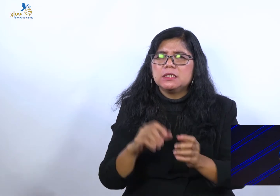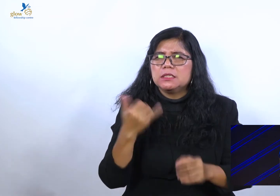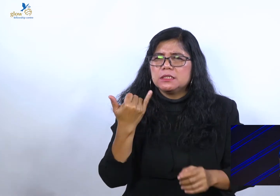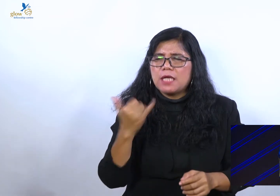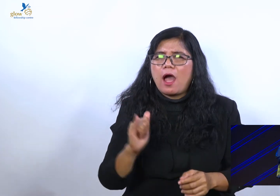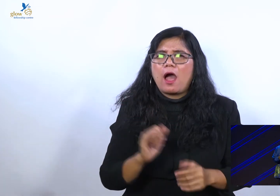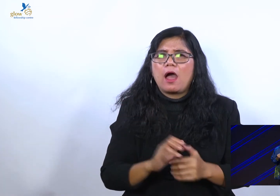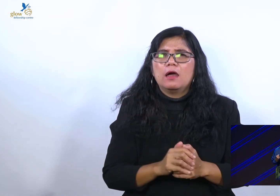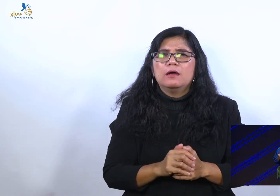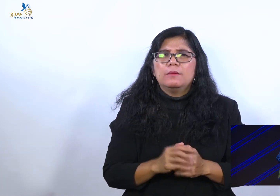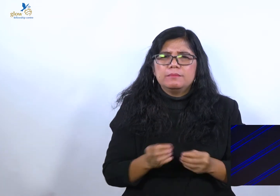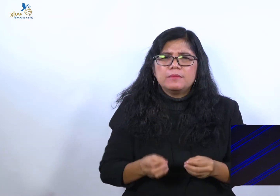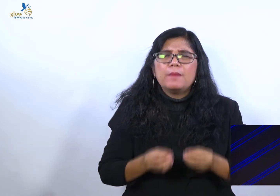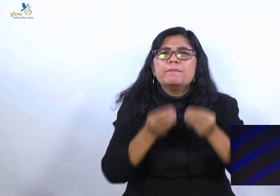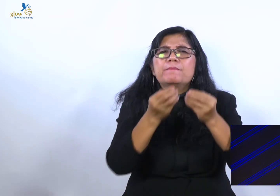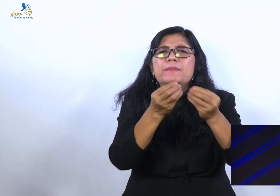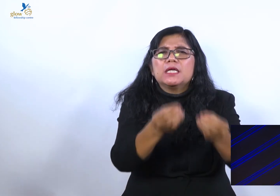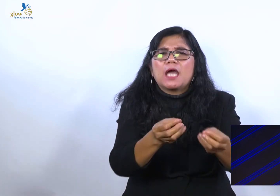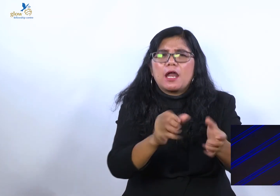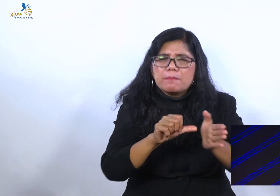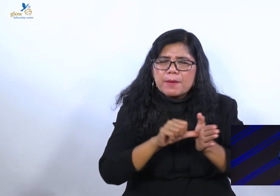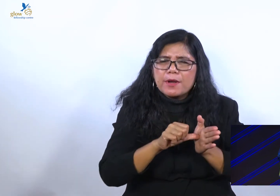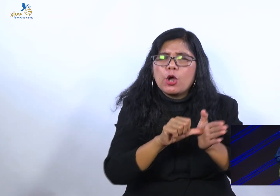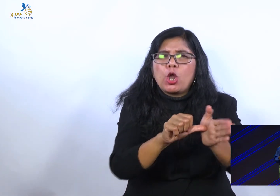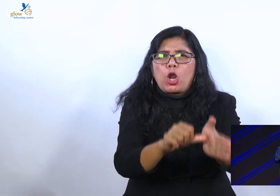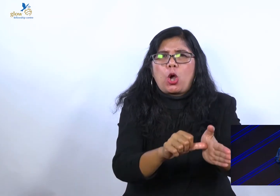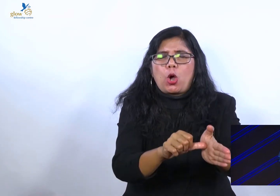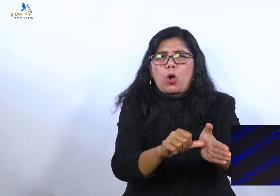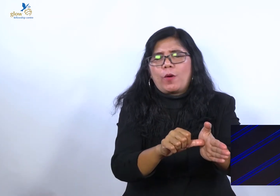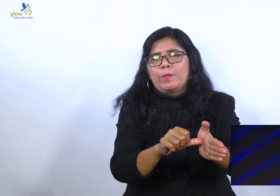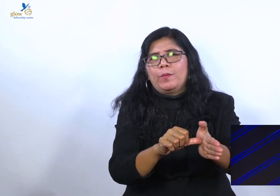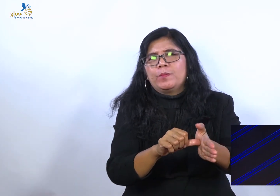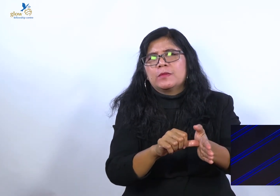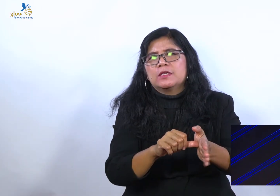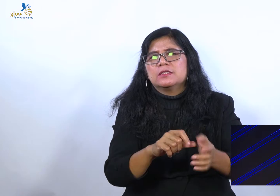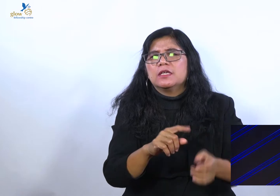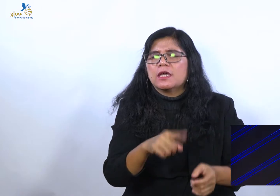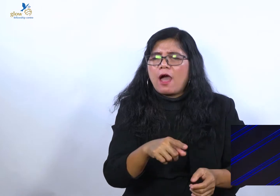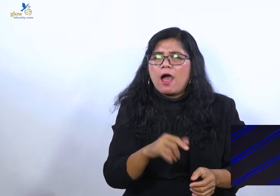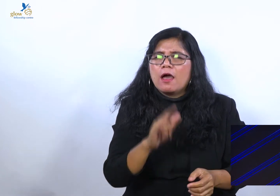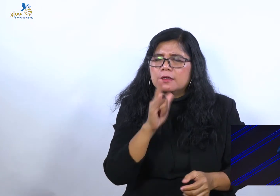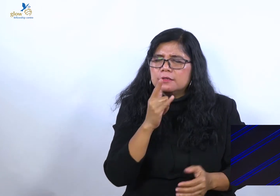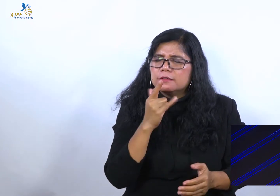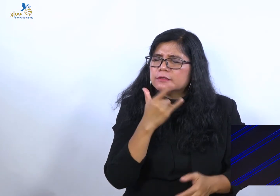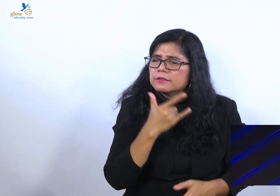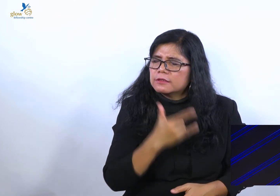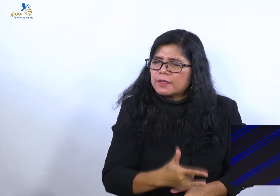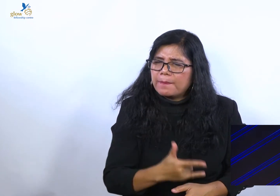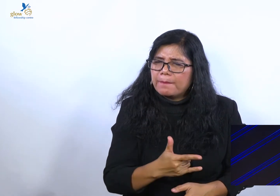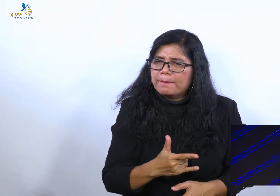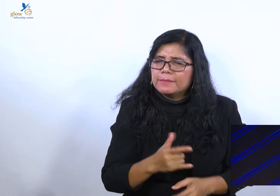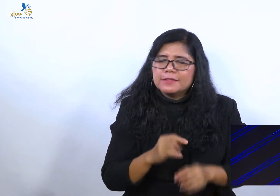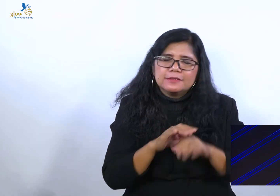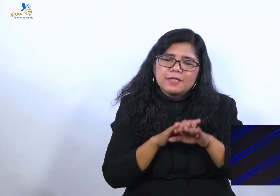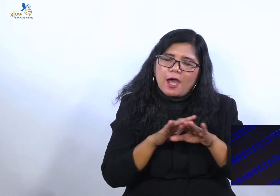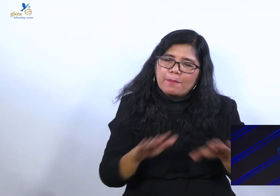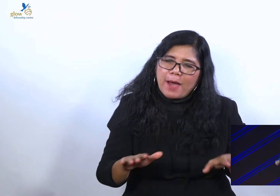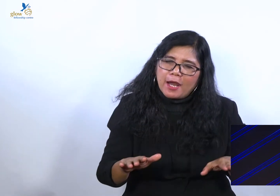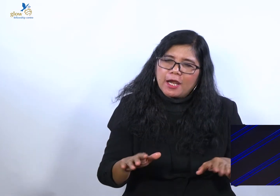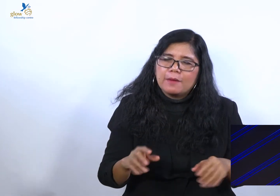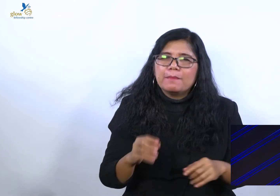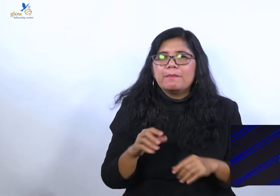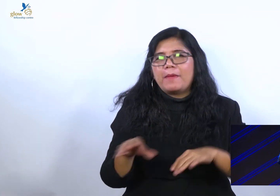Dia yang akan membantu kamu. Sehingga kamu tetap nyaman untuk melakukan segala yang Tuhan perintahkan. Yang setuju katakan, yeah.